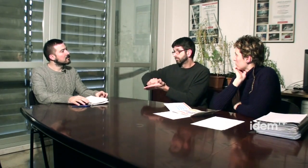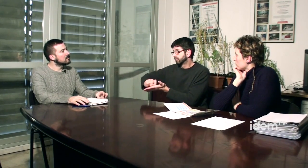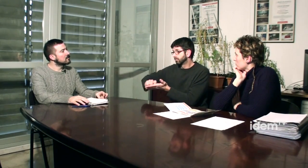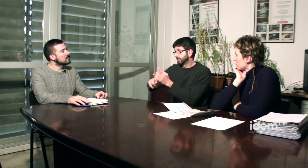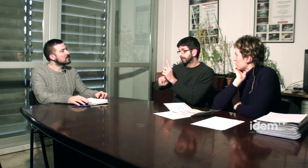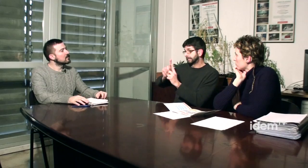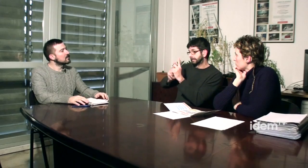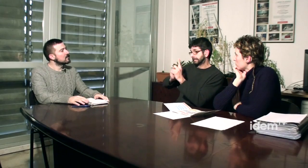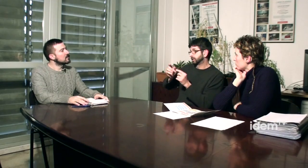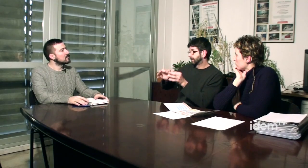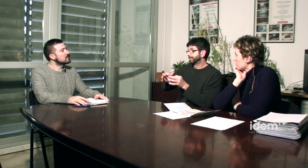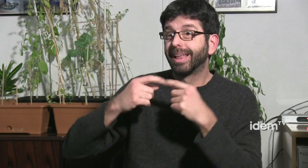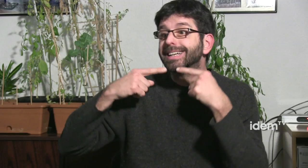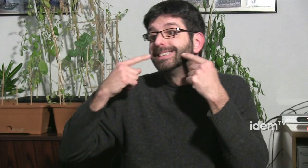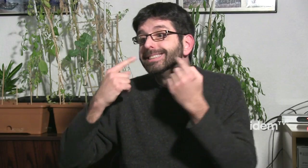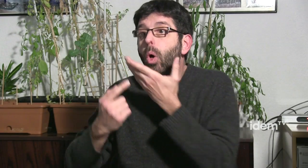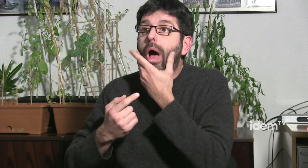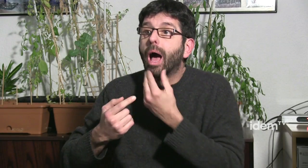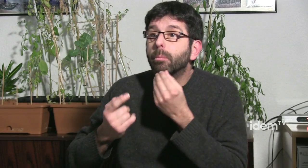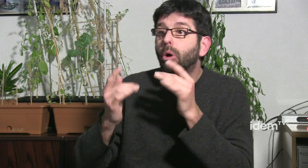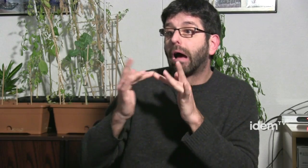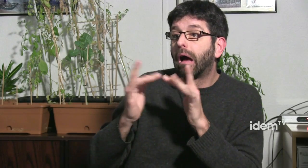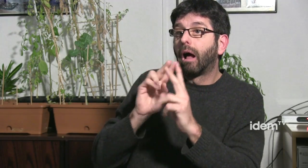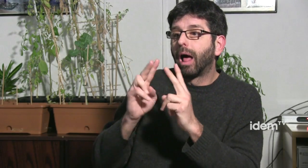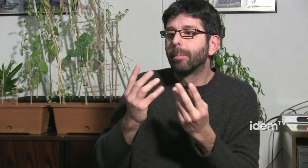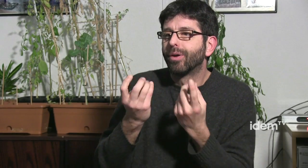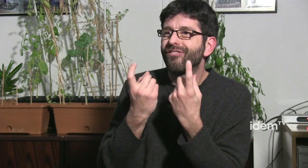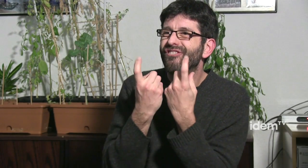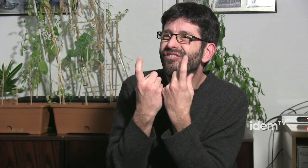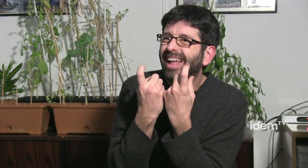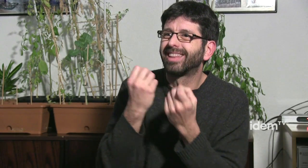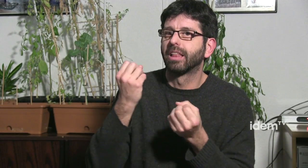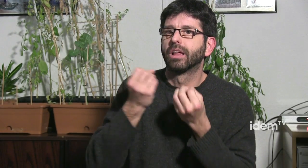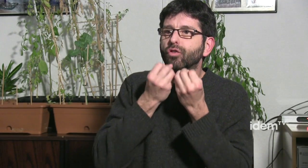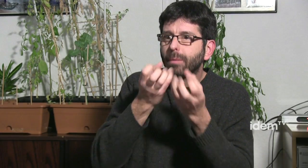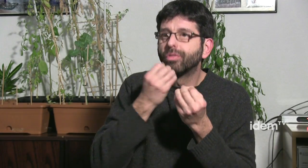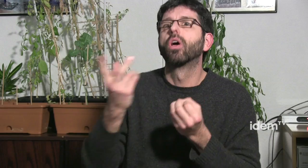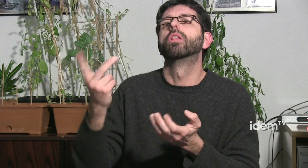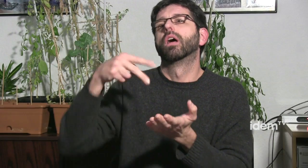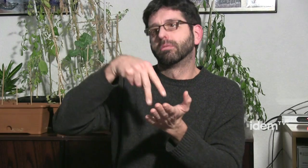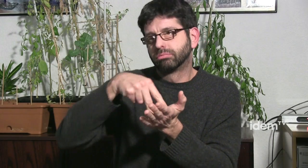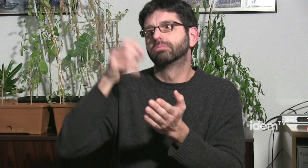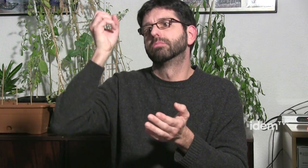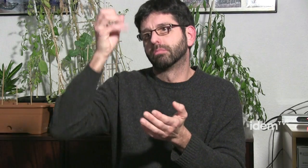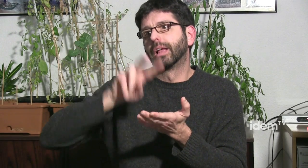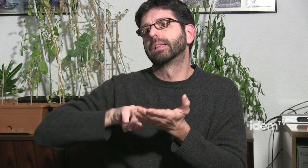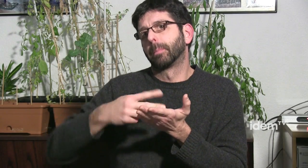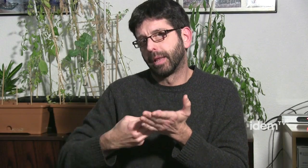LGTB a vegades a costa escrivia ens escrivíem perquè la comunicació era molt difícil